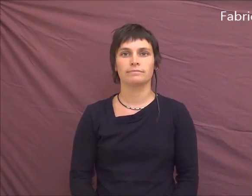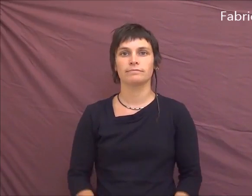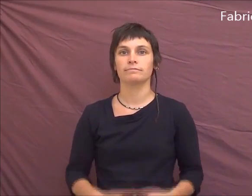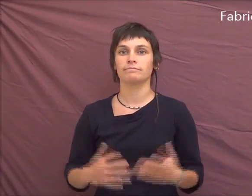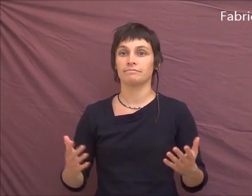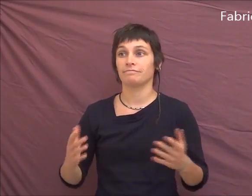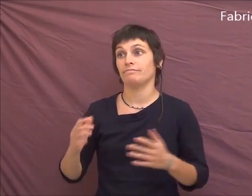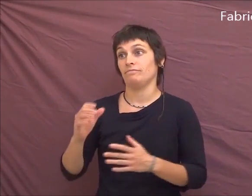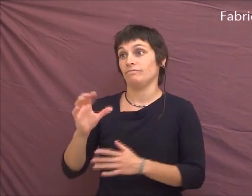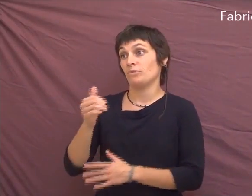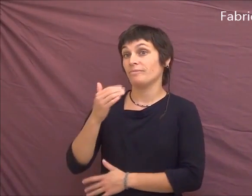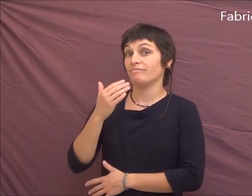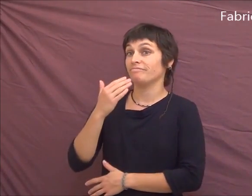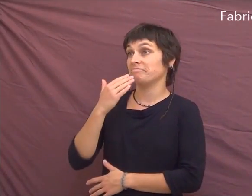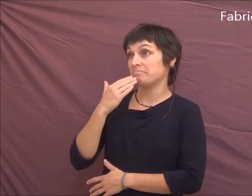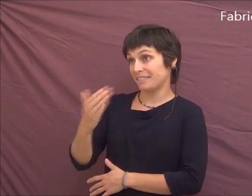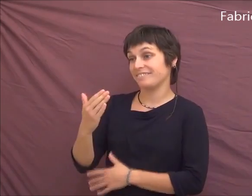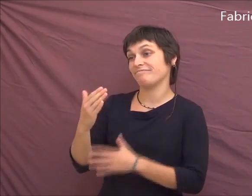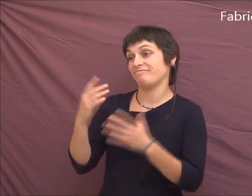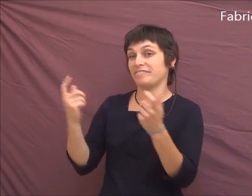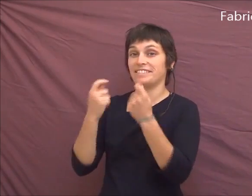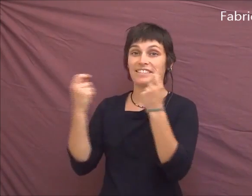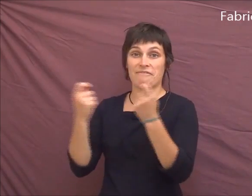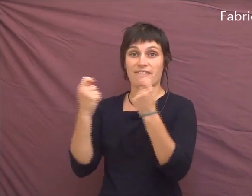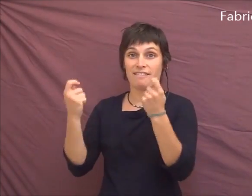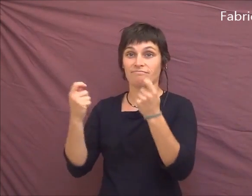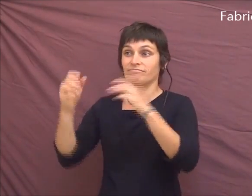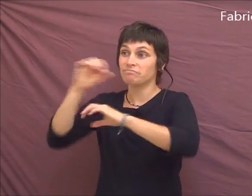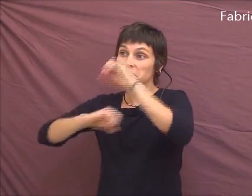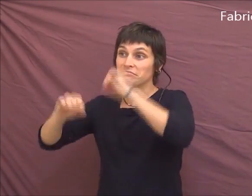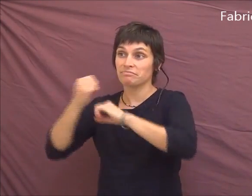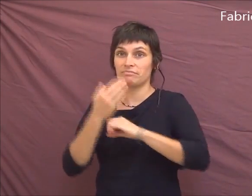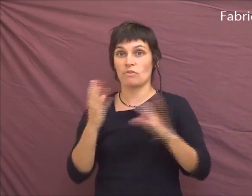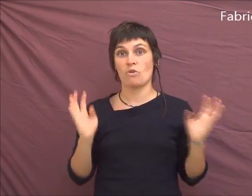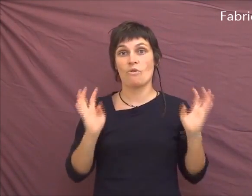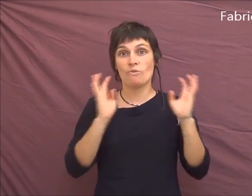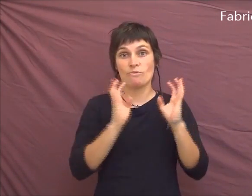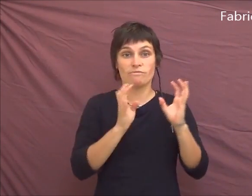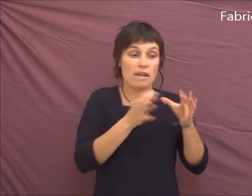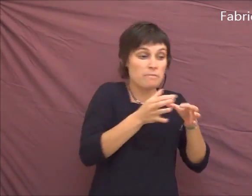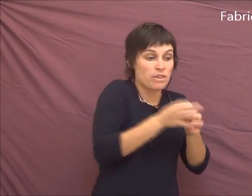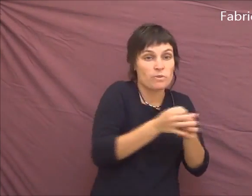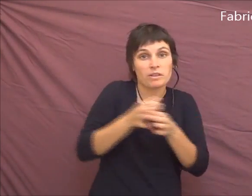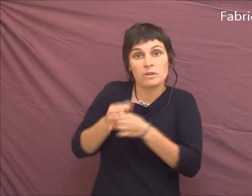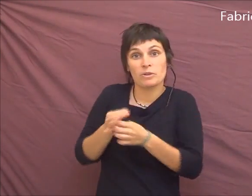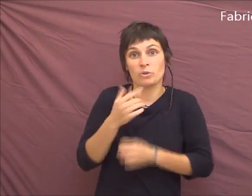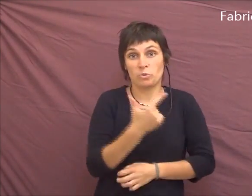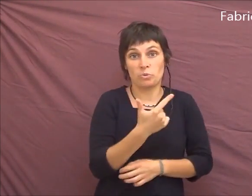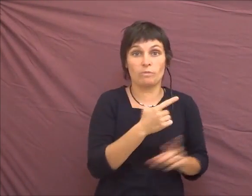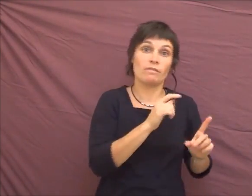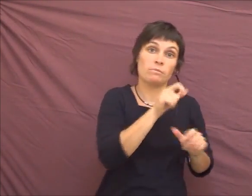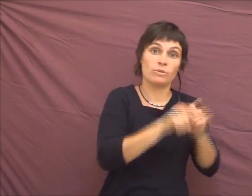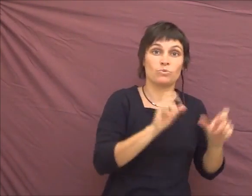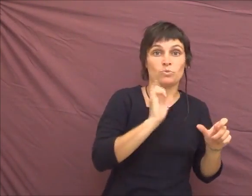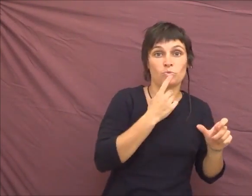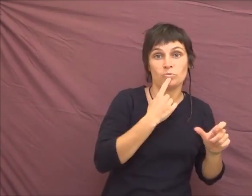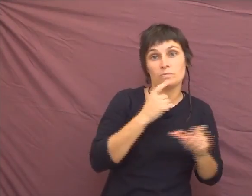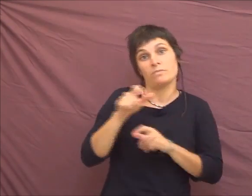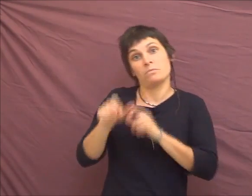Fabrice. Je tiens tout d'abord à remercier le festival pour avoir organisé cette rencontre entre deux minorités, celle des sourds